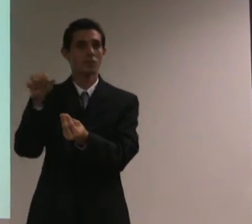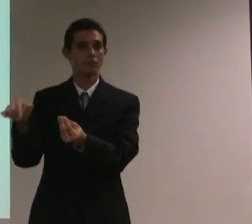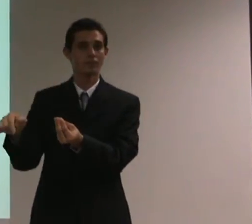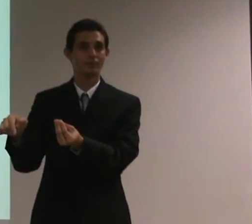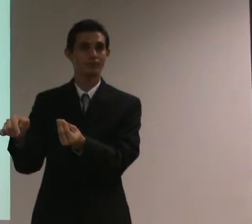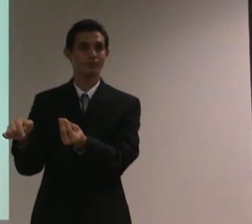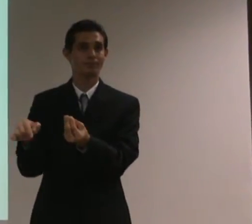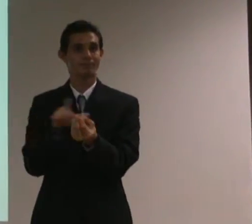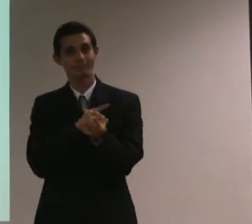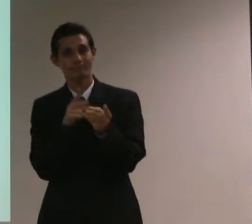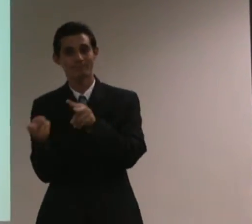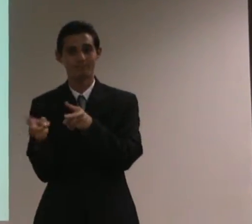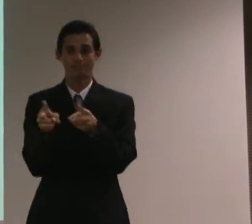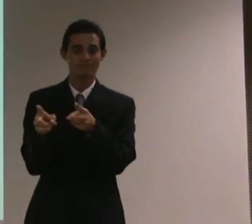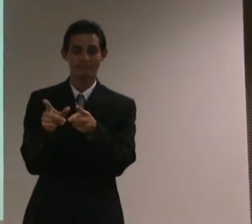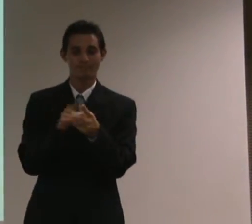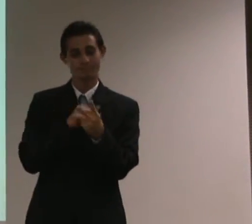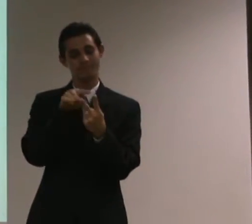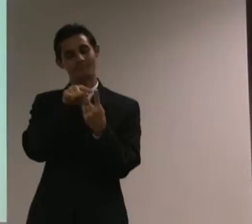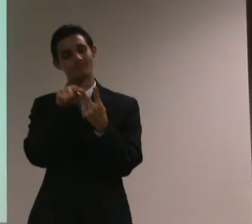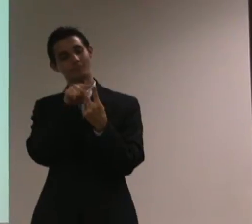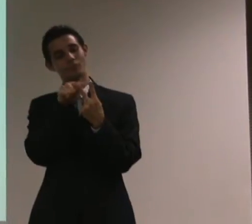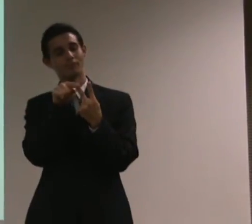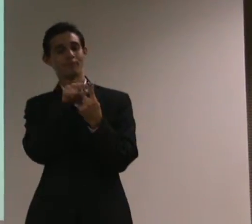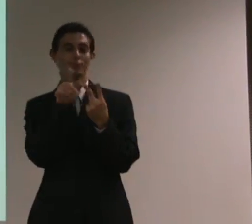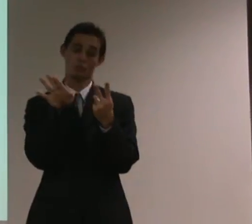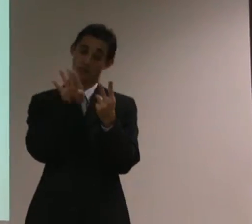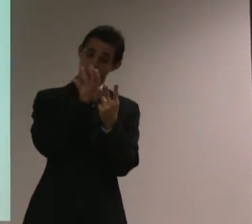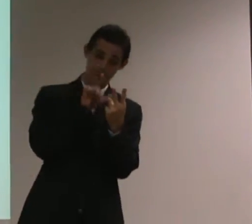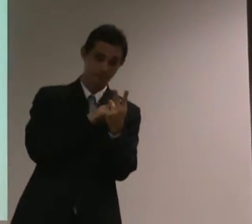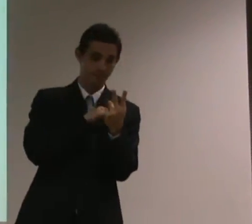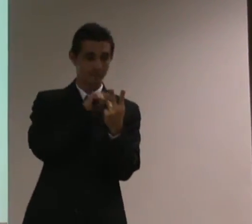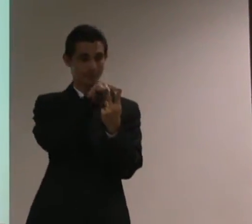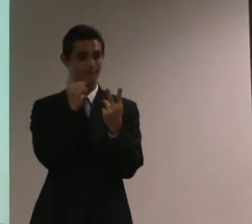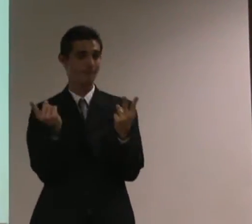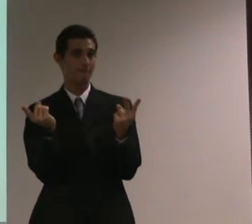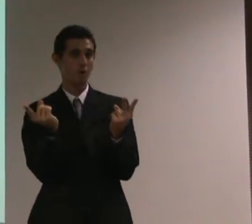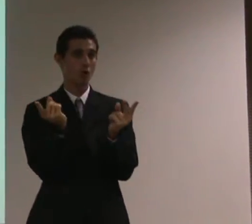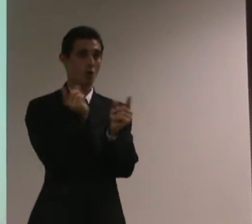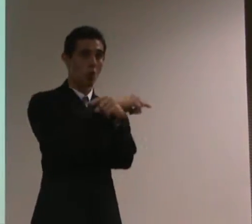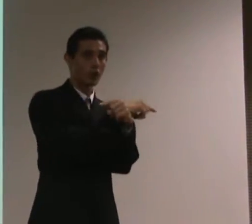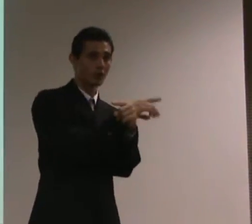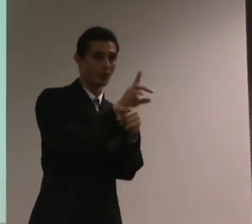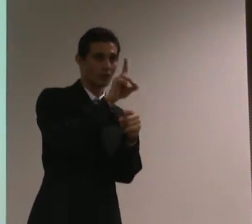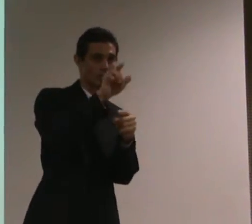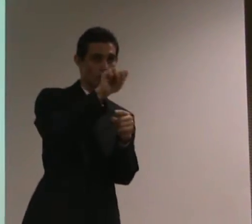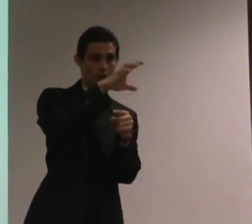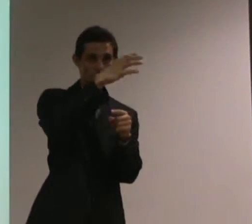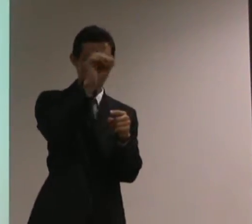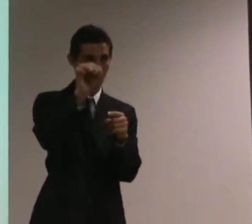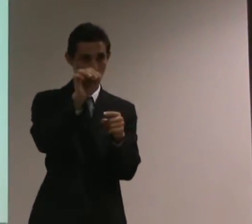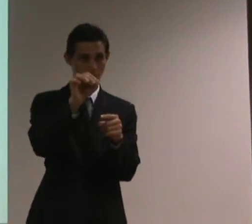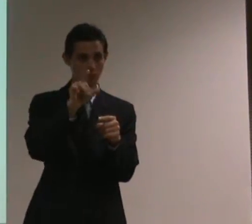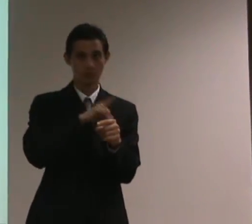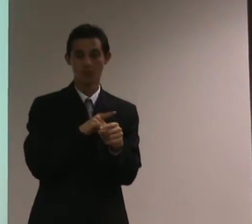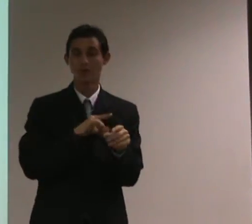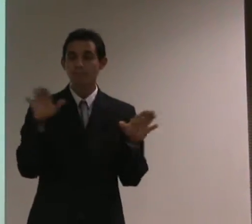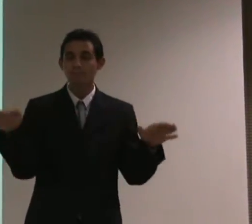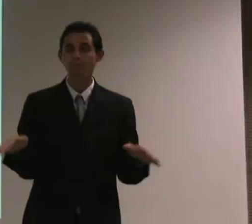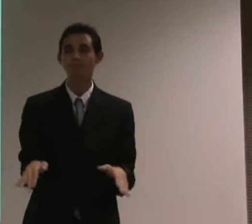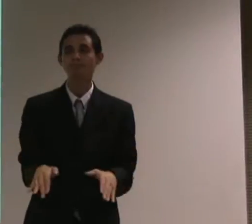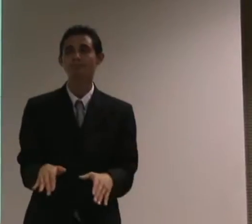E aí, duas correntes. Corrente que era contra doações, porque era humilhante isso,